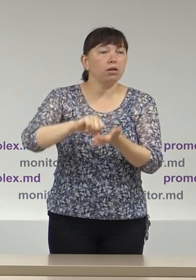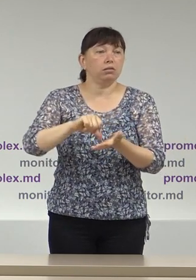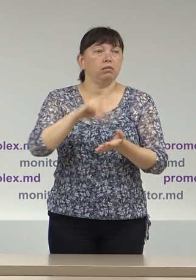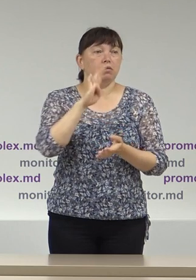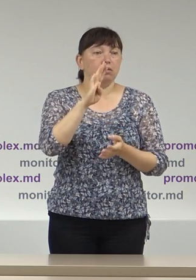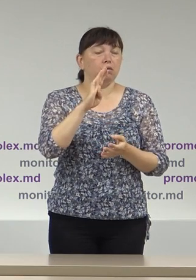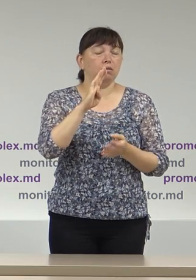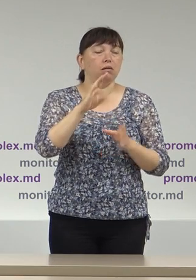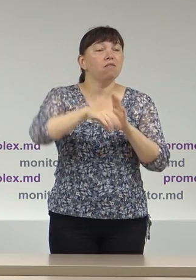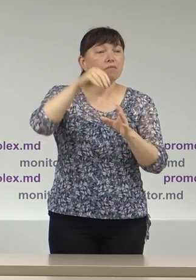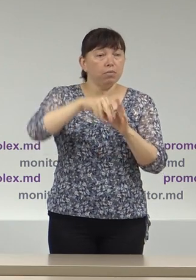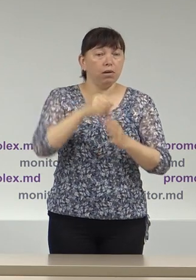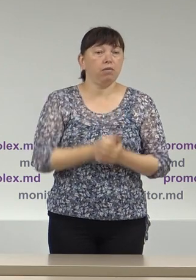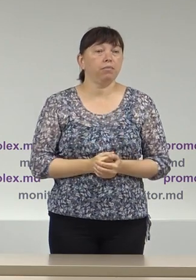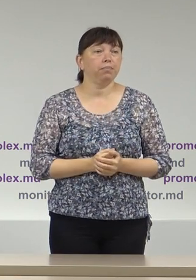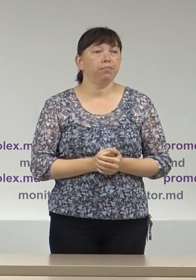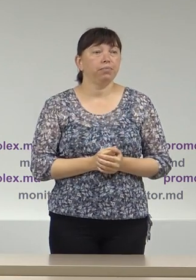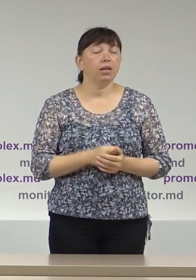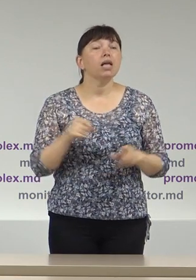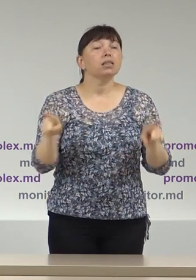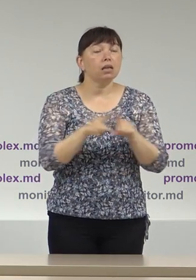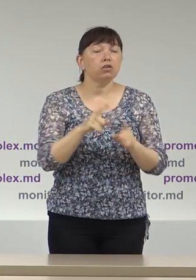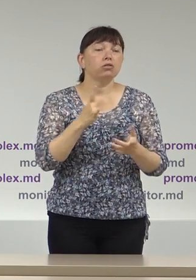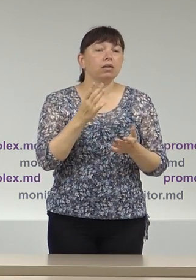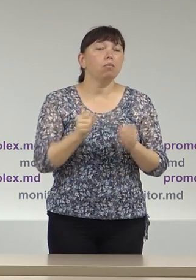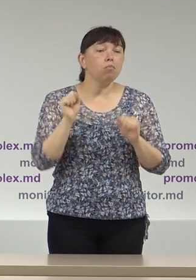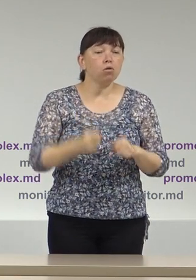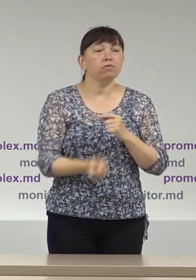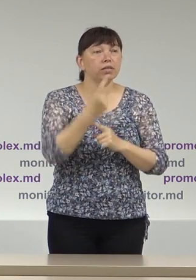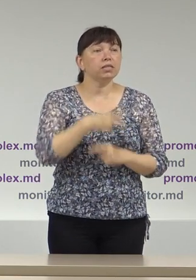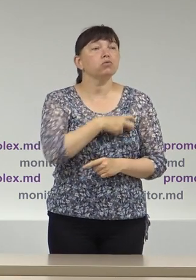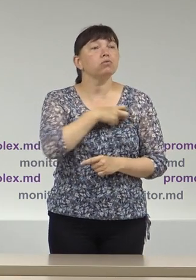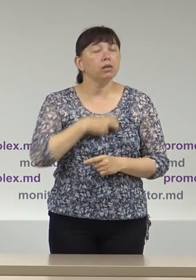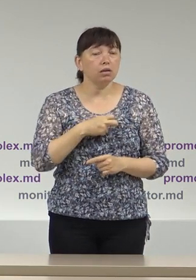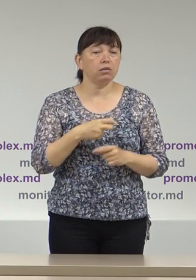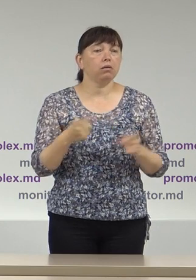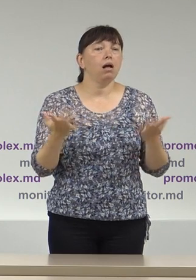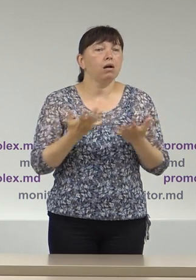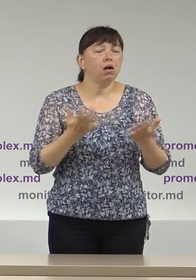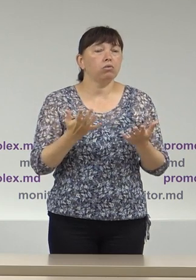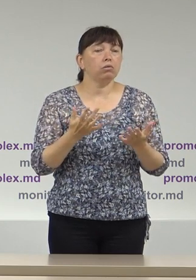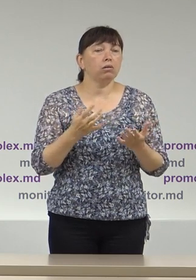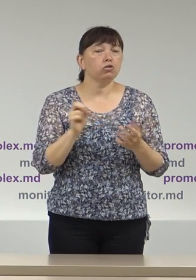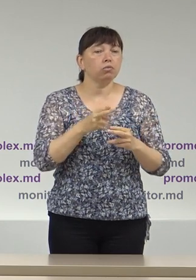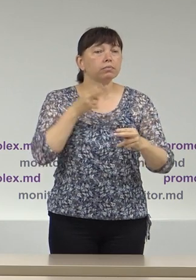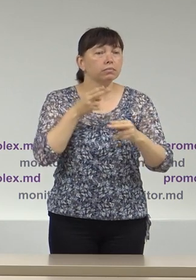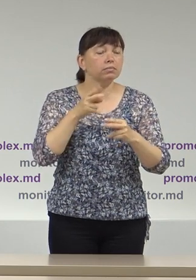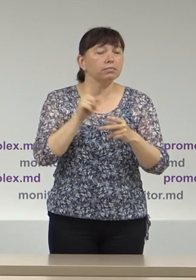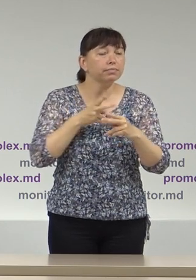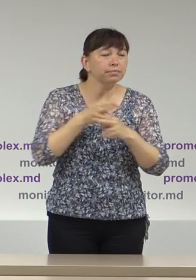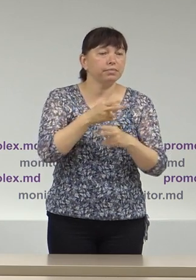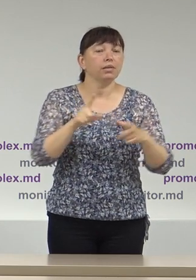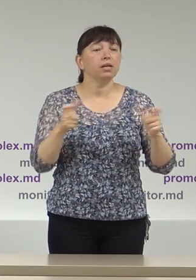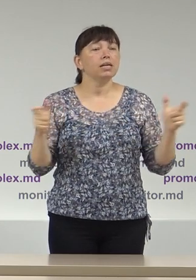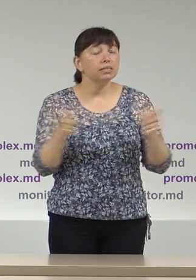alegerilor. La fel, există riscuri privind o eventuală obstrucționare a accesului în secție de votare